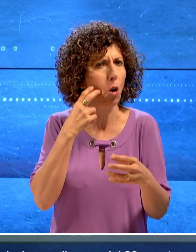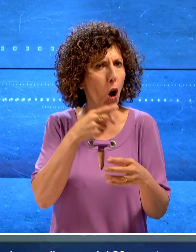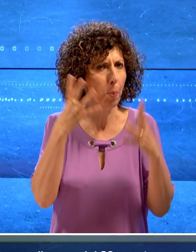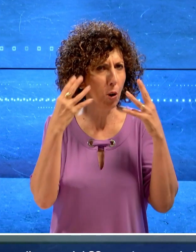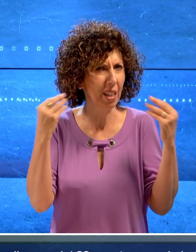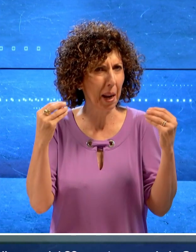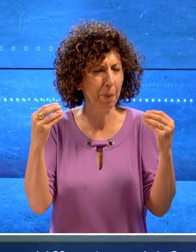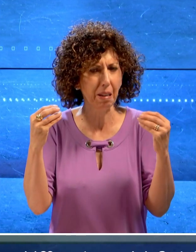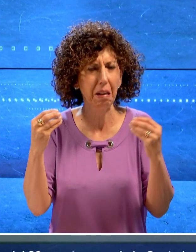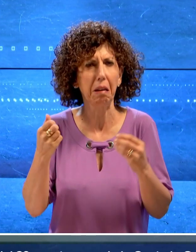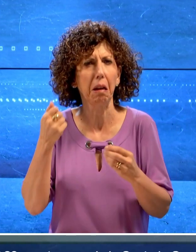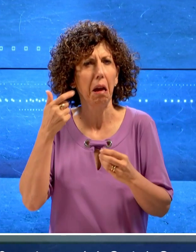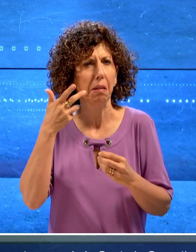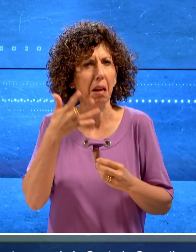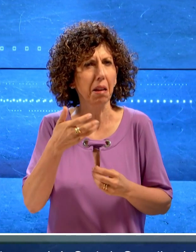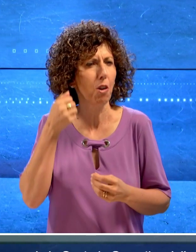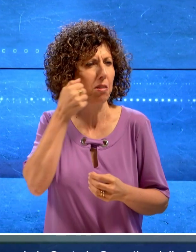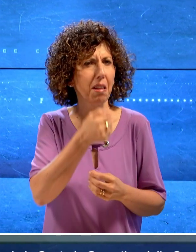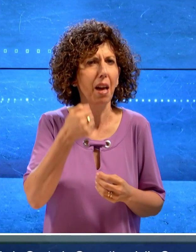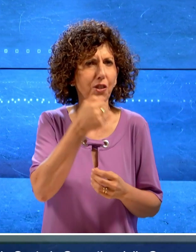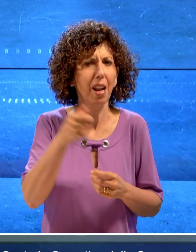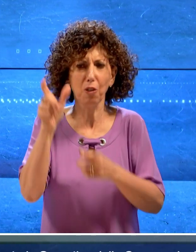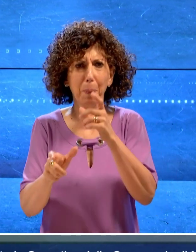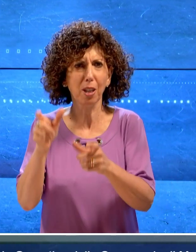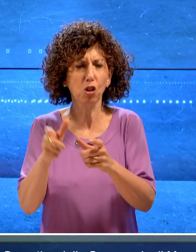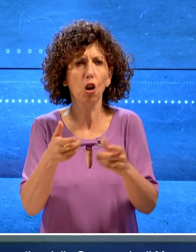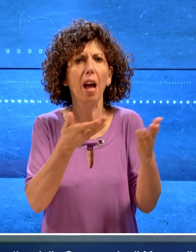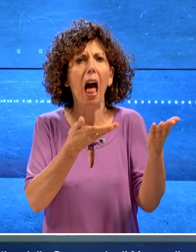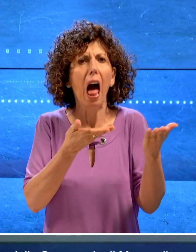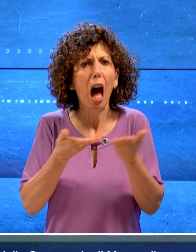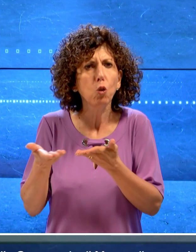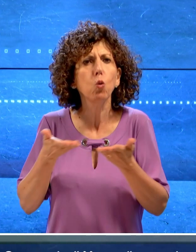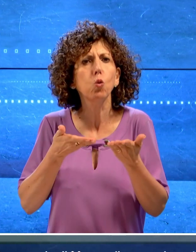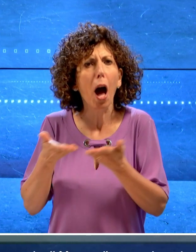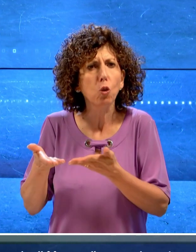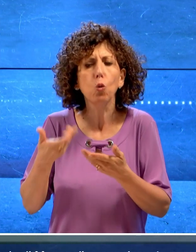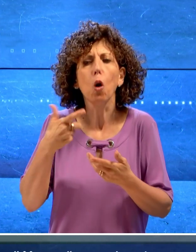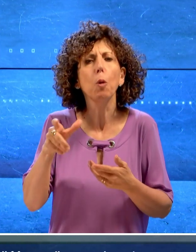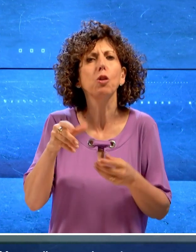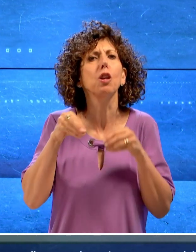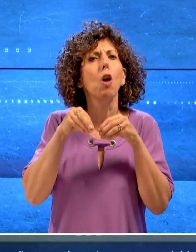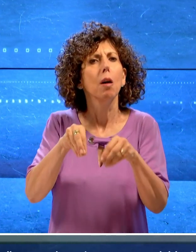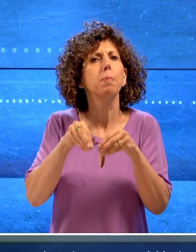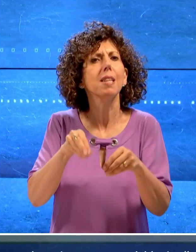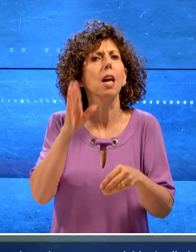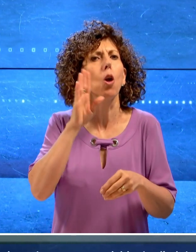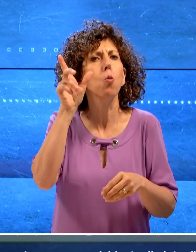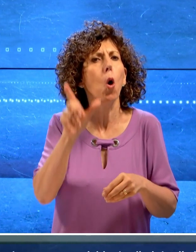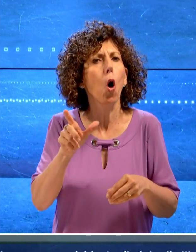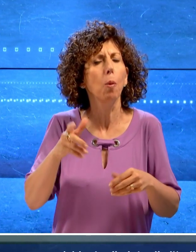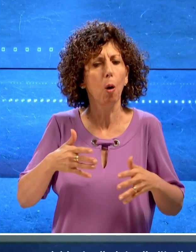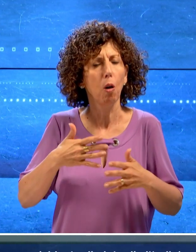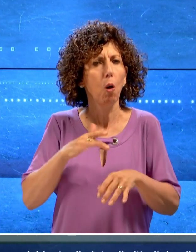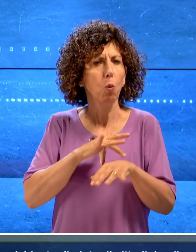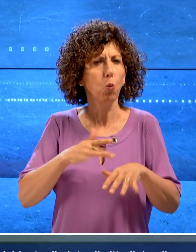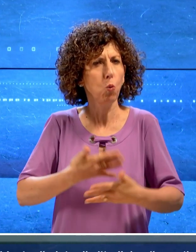aveva ricevuto richieste di aiuto di cittadini allarmati per la presenza di un uomo a torso nudo